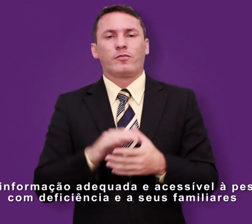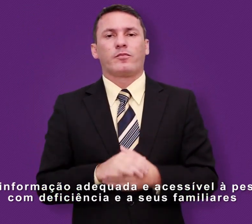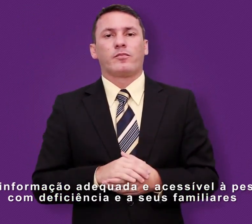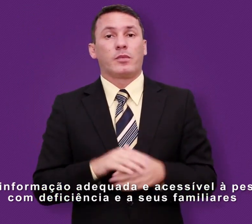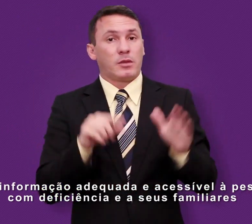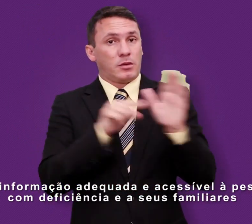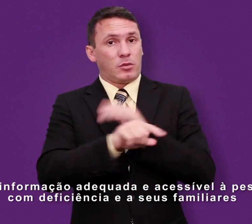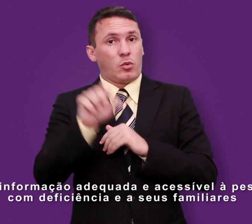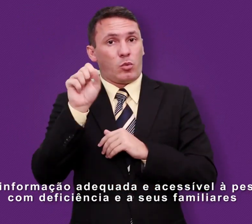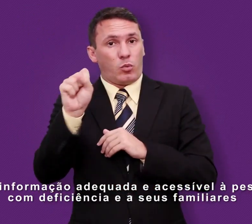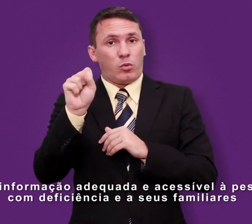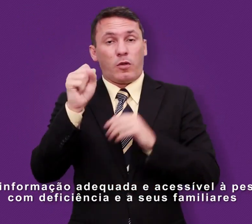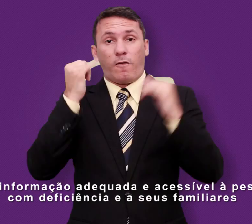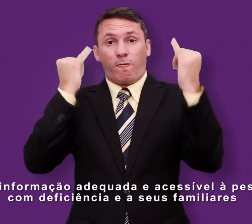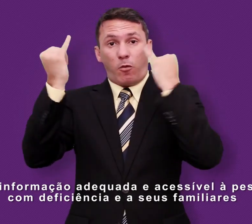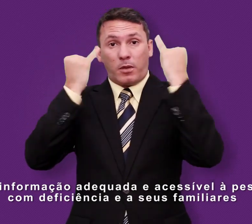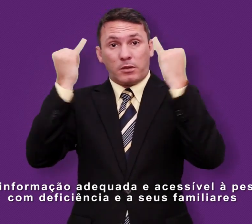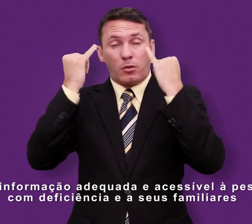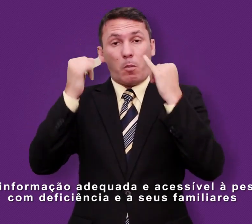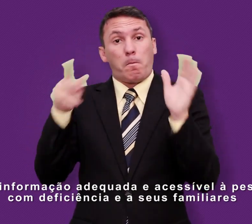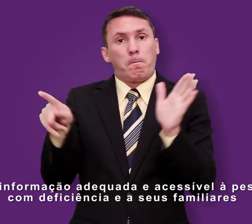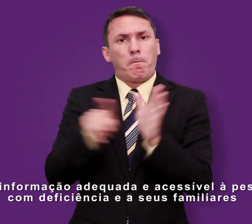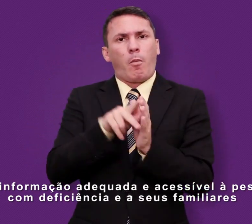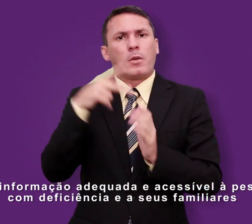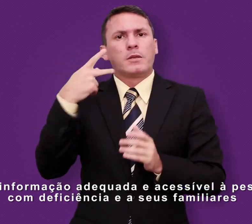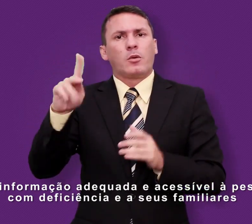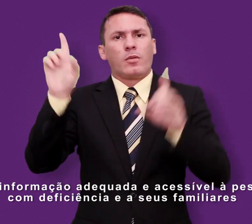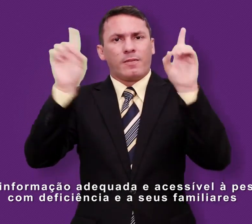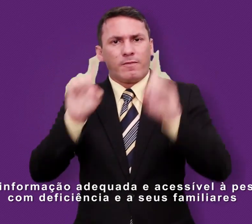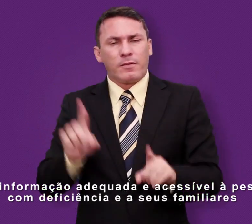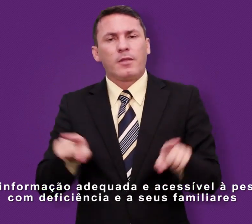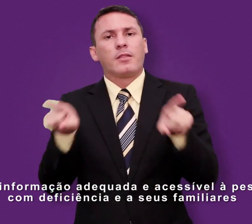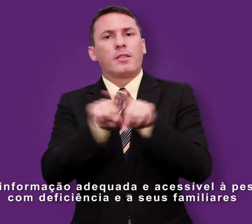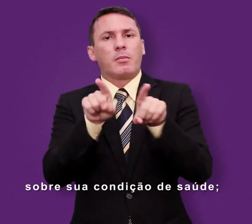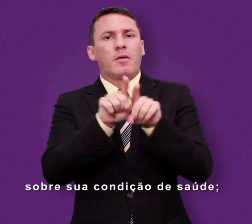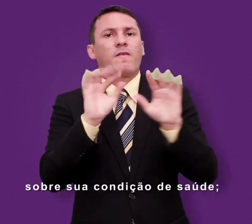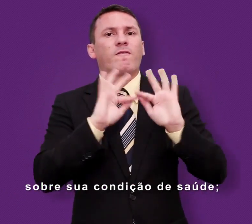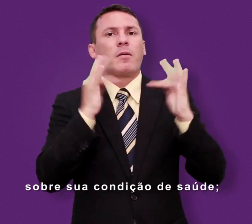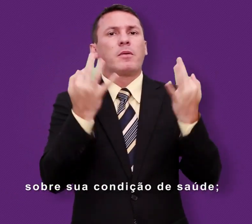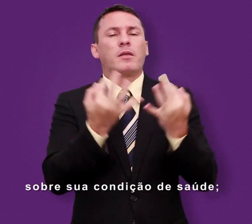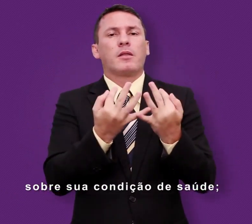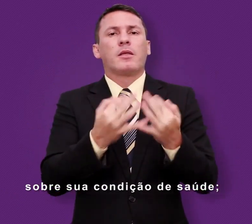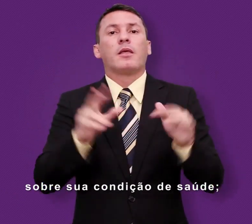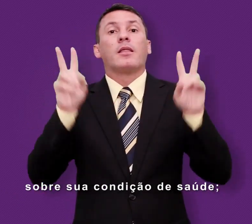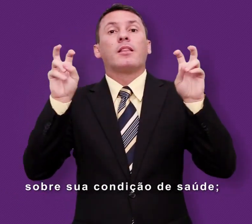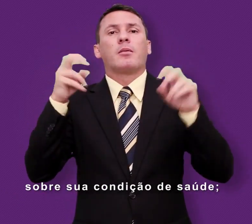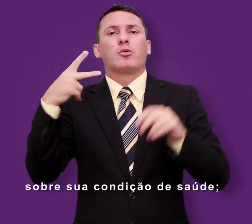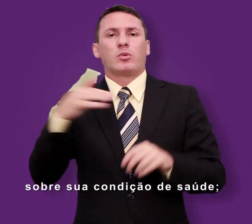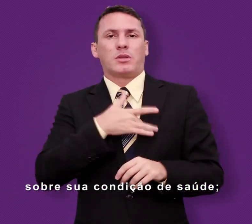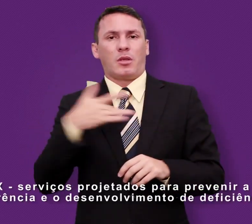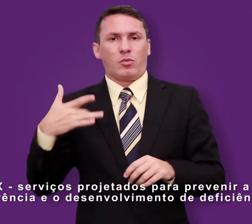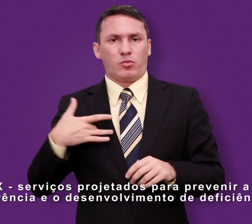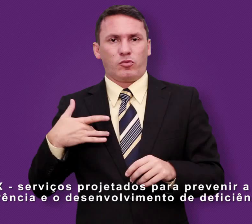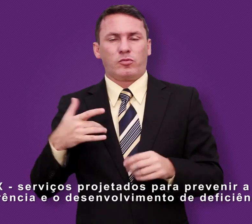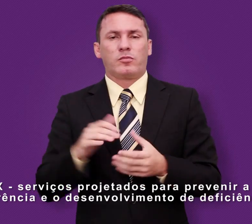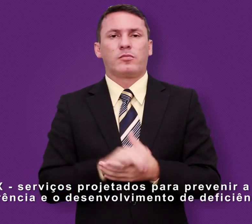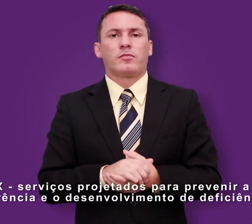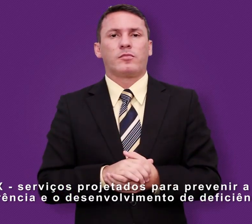adequada e acessível à pessoa com deficiência e a seus familiares sobre sua condição de saúde. Inciso 9.